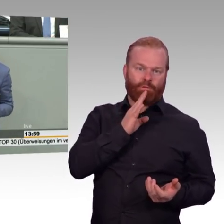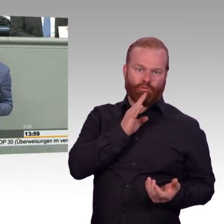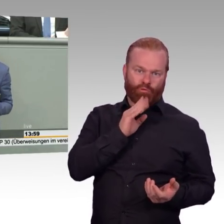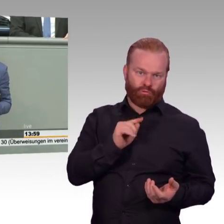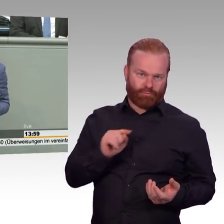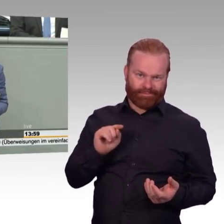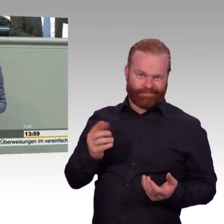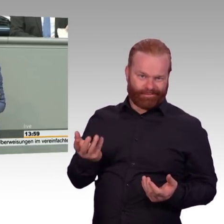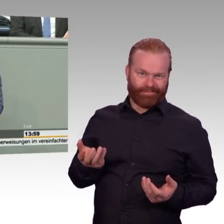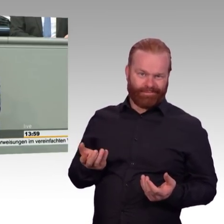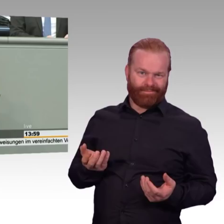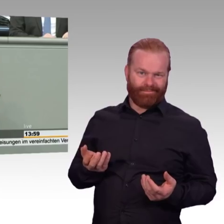getäuscht. Vielen herzlichen Dank.